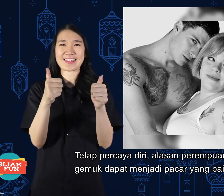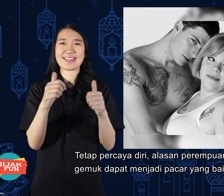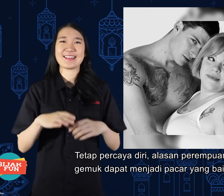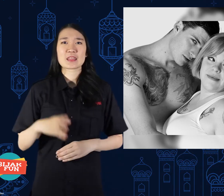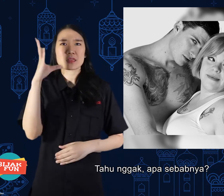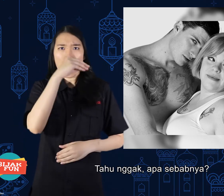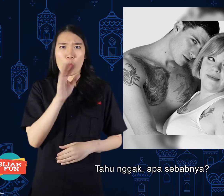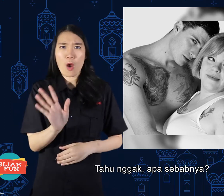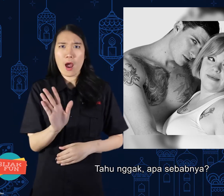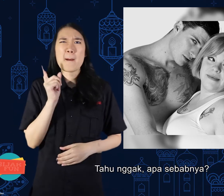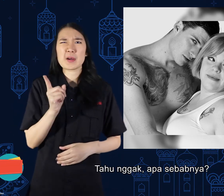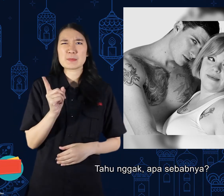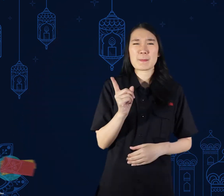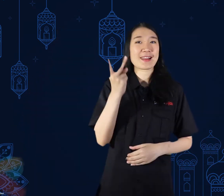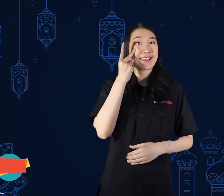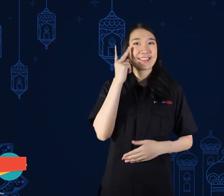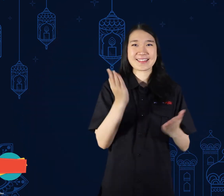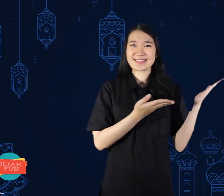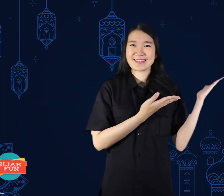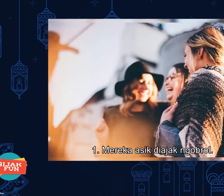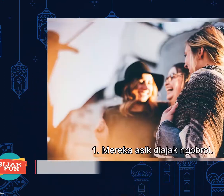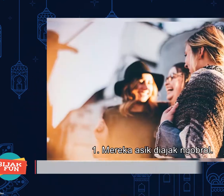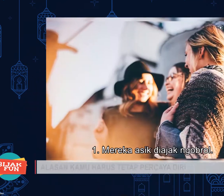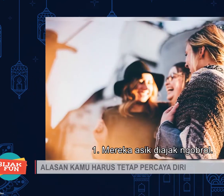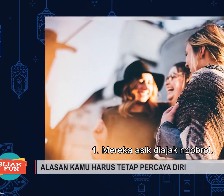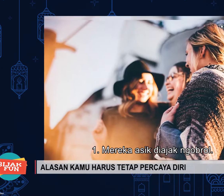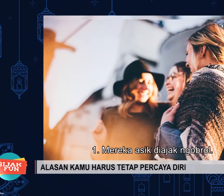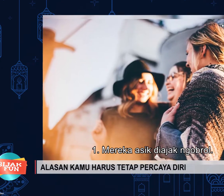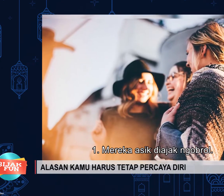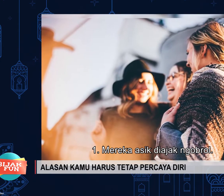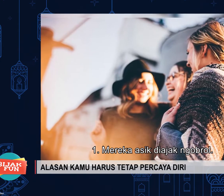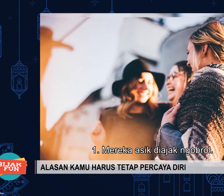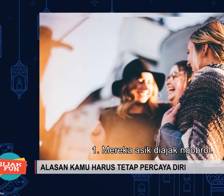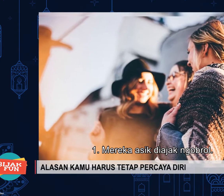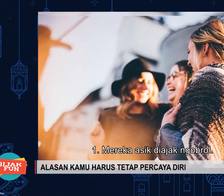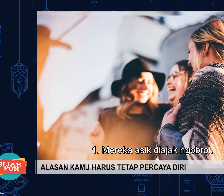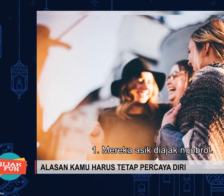Tahu gak apa sebabnya? Pertama, mereka asik diajak membongkong.